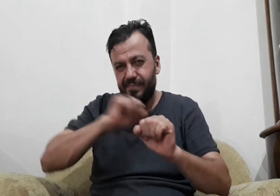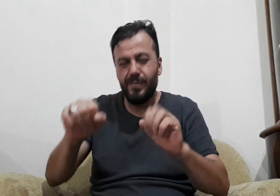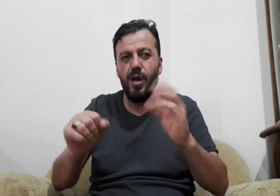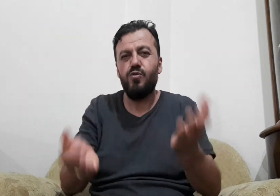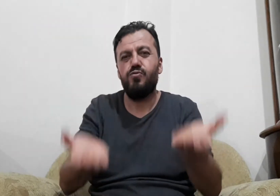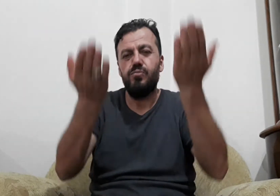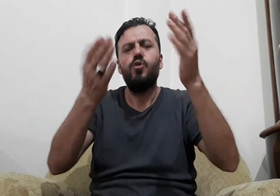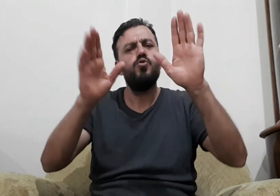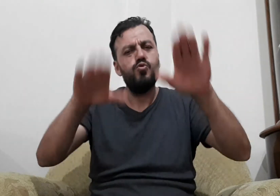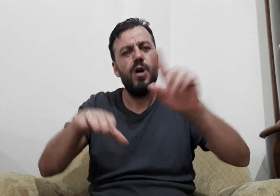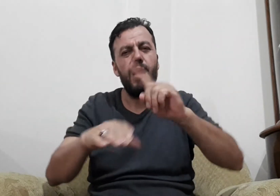beklemişler